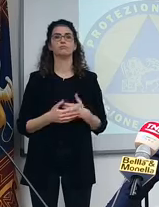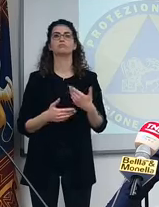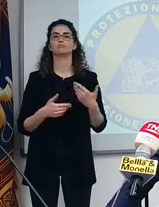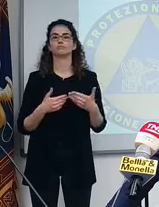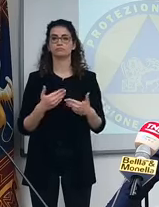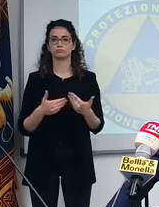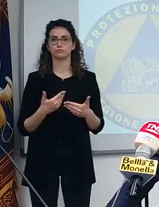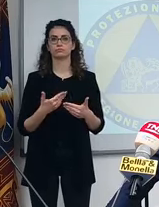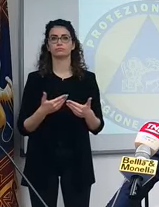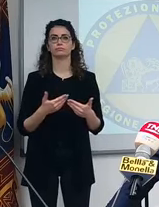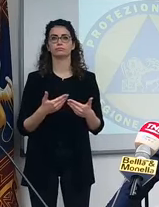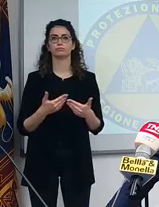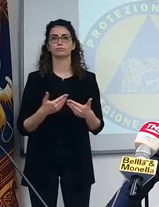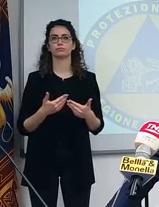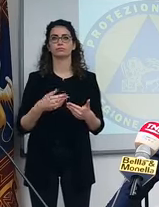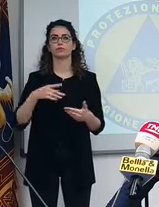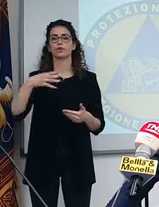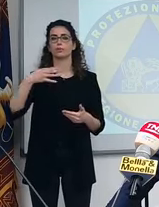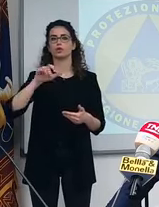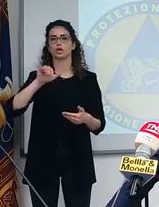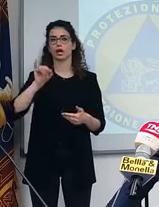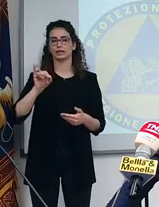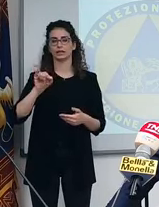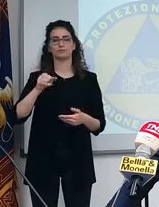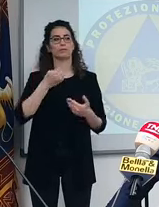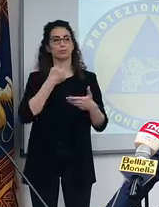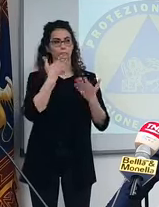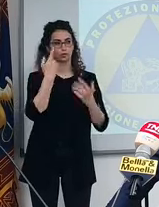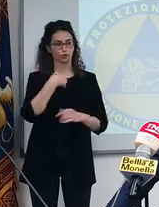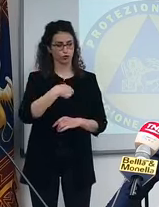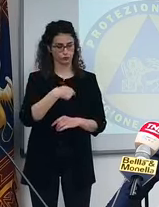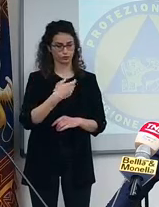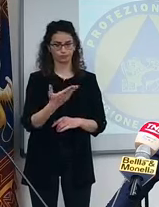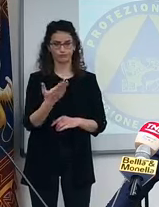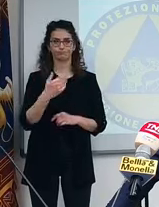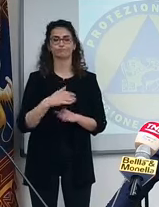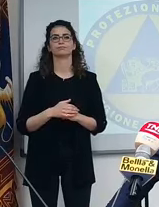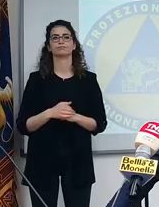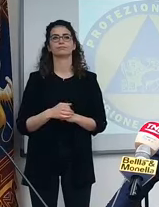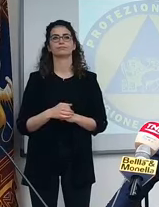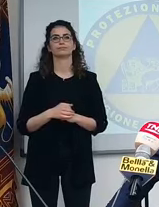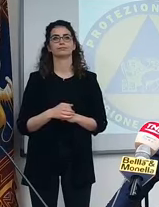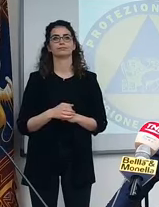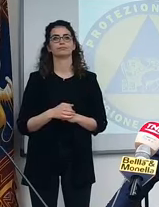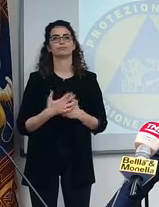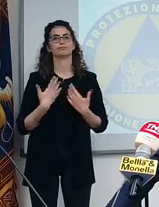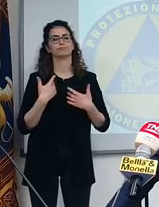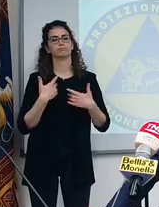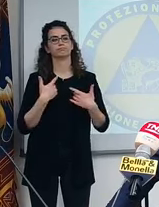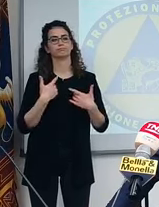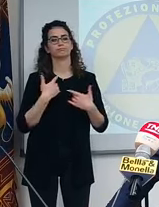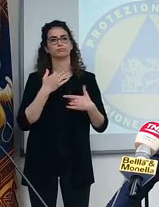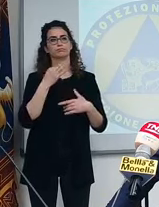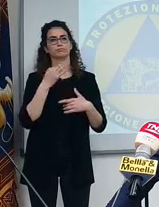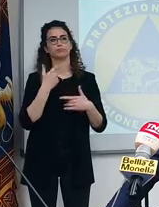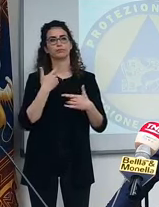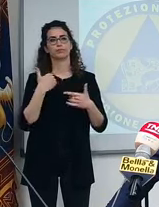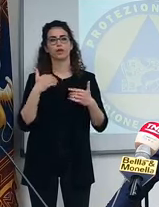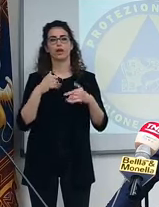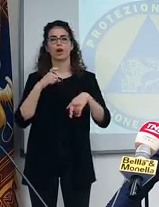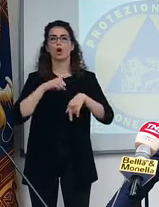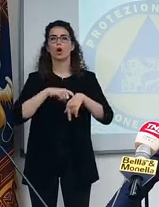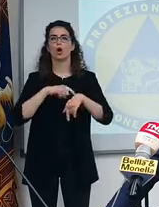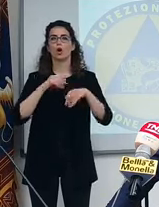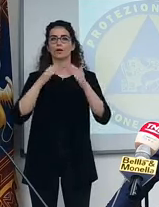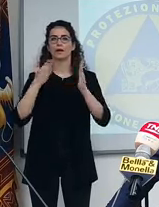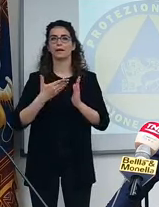Proseguiamo allora con Silvia Moscati. Sì, buongiorno Presidente. Buongiorno. Allora, si era parlato di questo benedetto coprifuoco